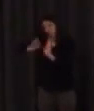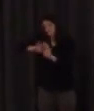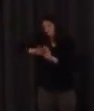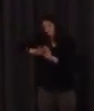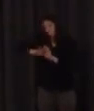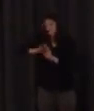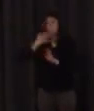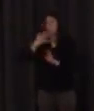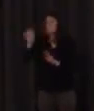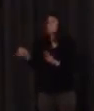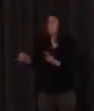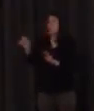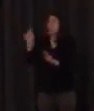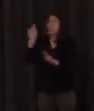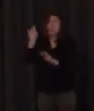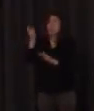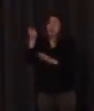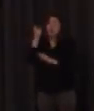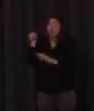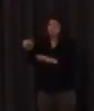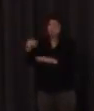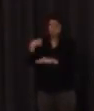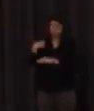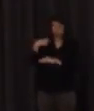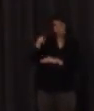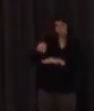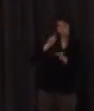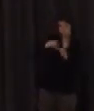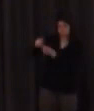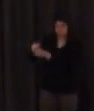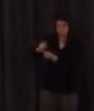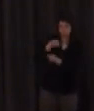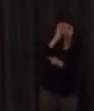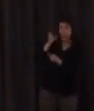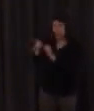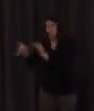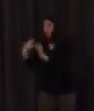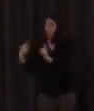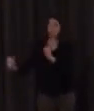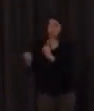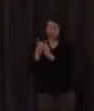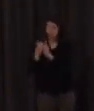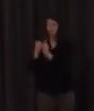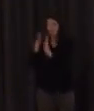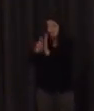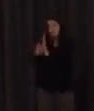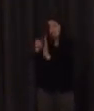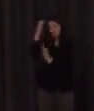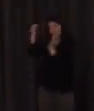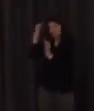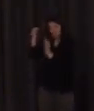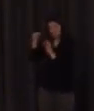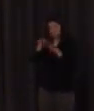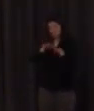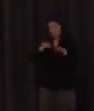la alumna que está concretamente tanto en latín como en griego a insistir en esas cuestiones luego ya nos engancharemos ya